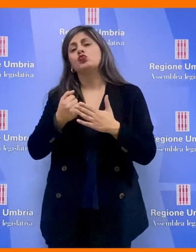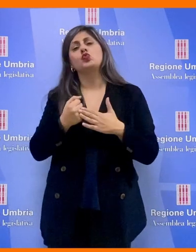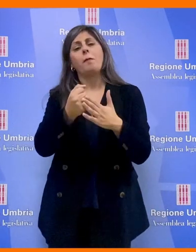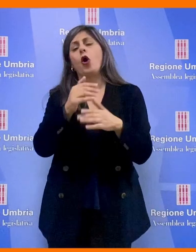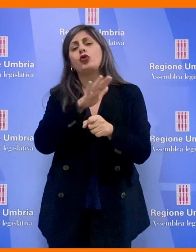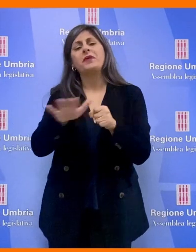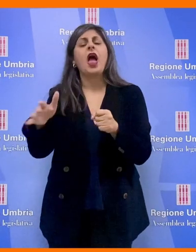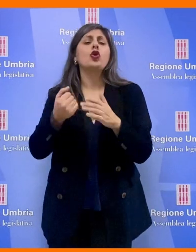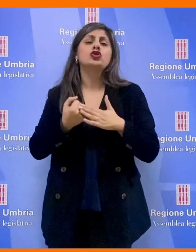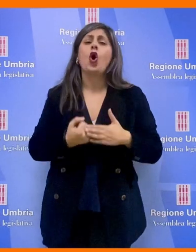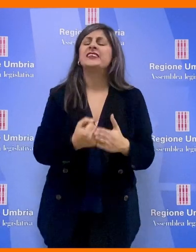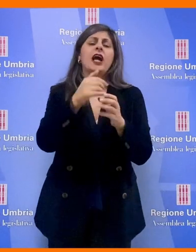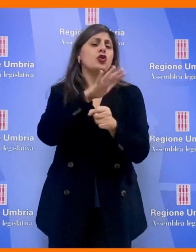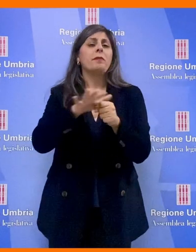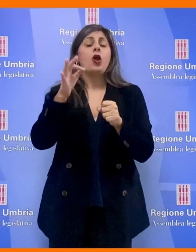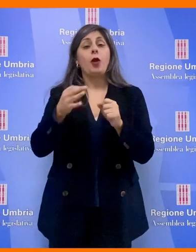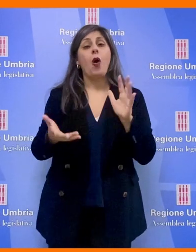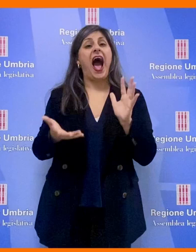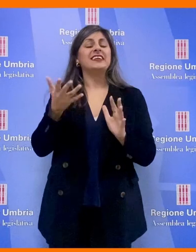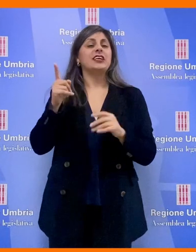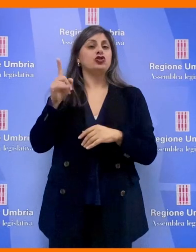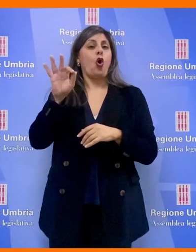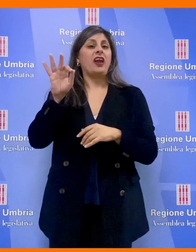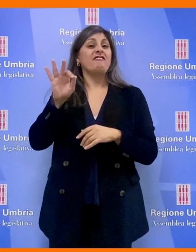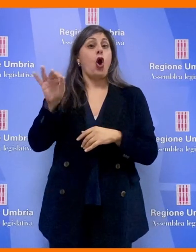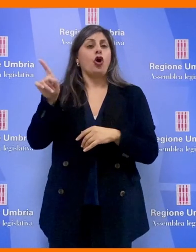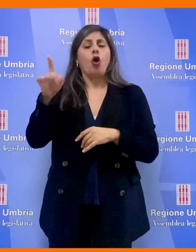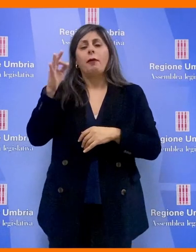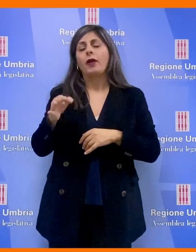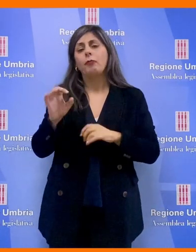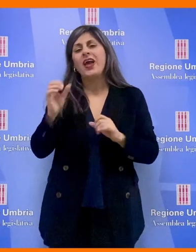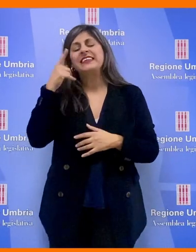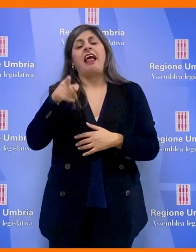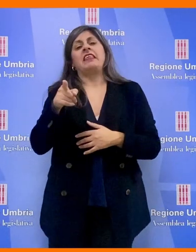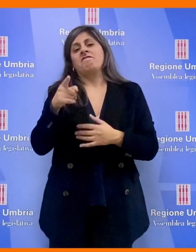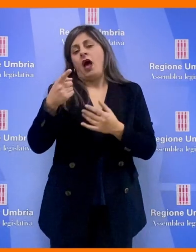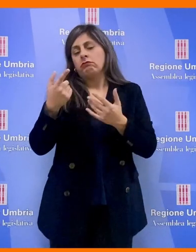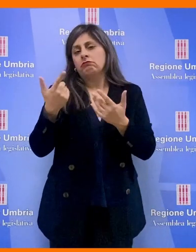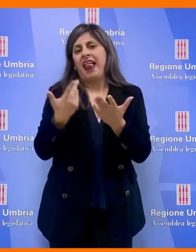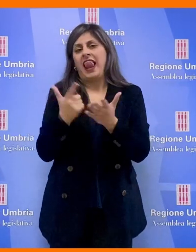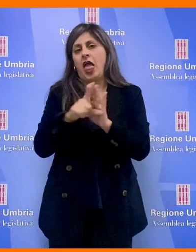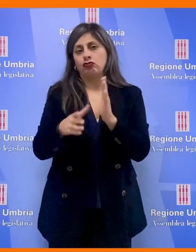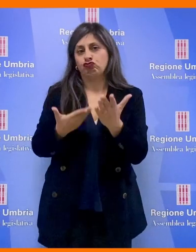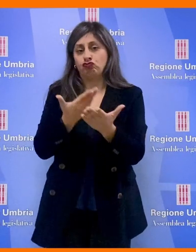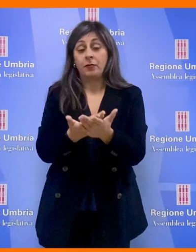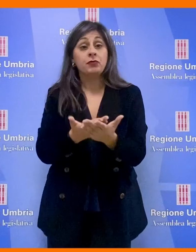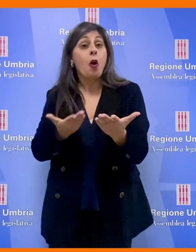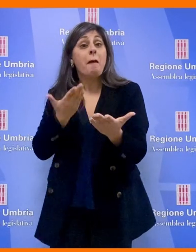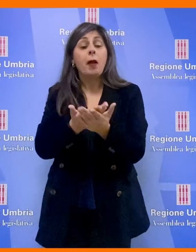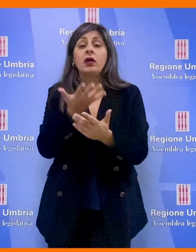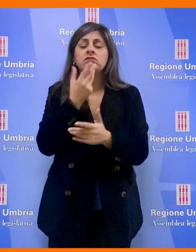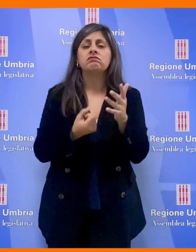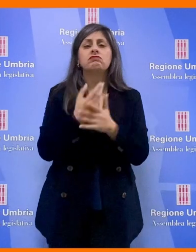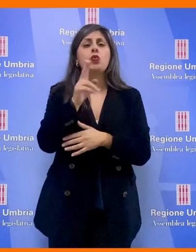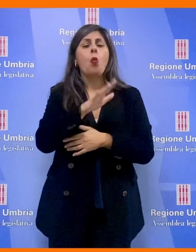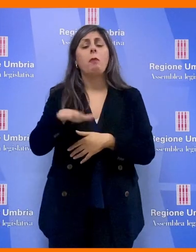il pieno supporto e sostegno da parte dell'assessore Fioroni all'iniziativa legislativa. La proposta mira a istituire